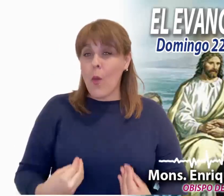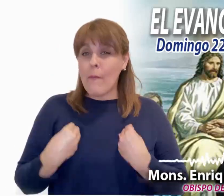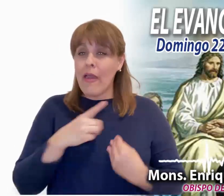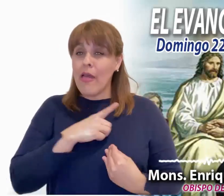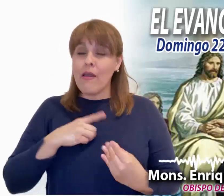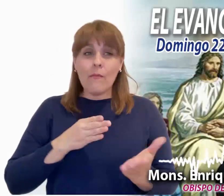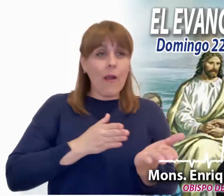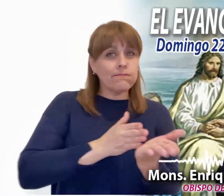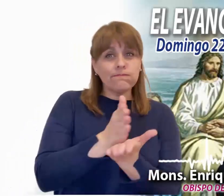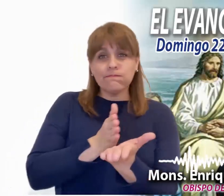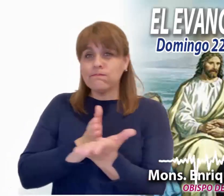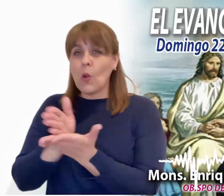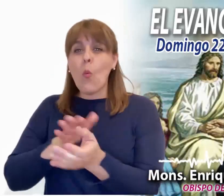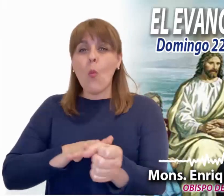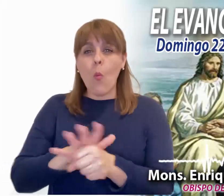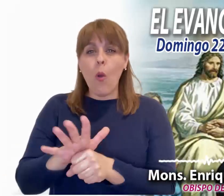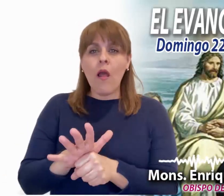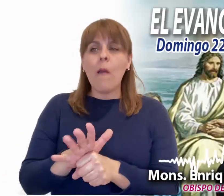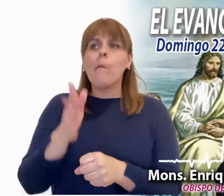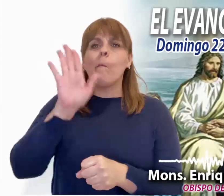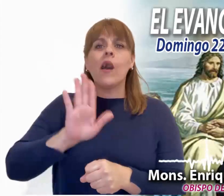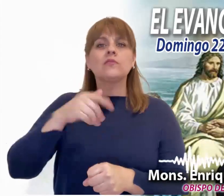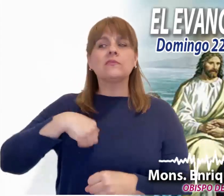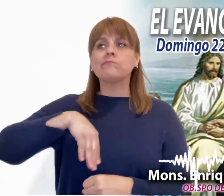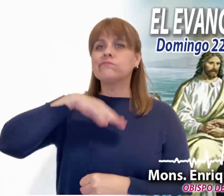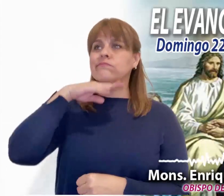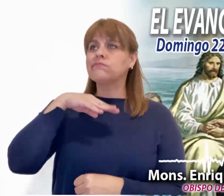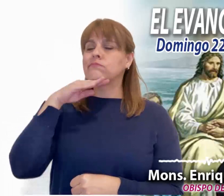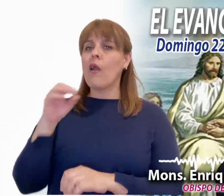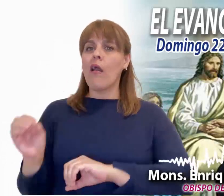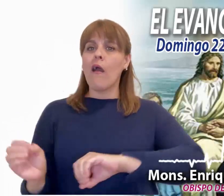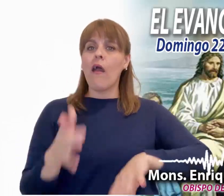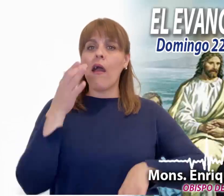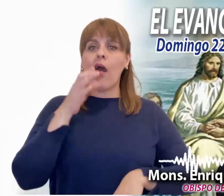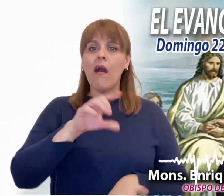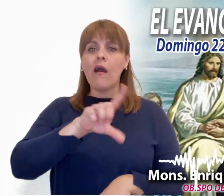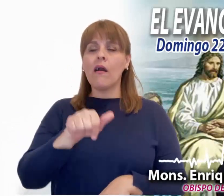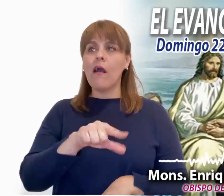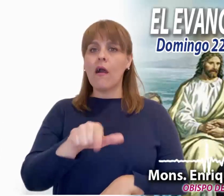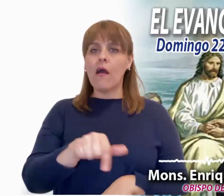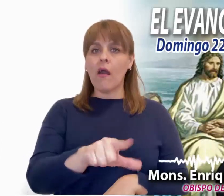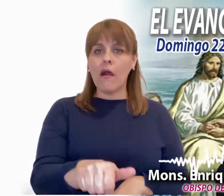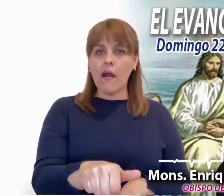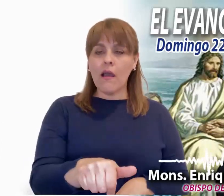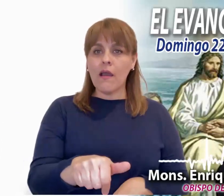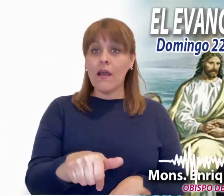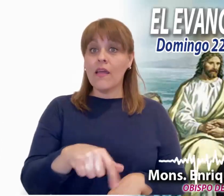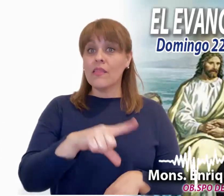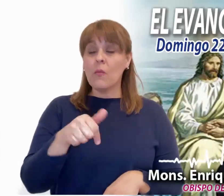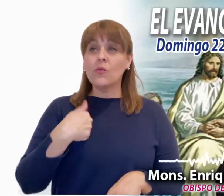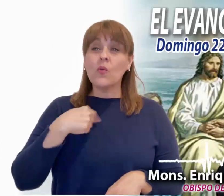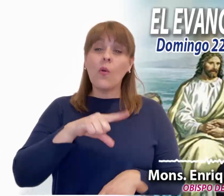encrucijadas de nuestra vida. Quedamos en la ambigüedad, dejamos pasar las oportunidades y